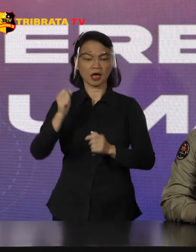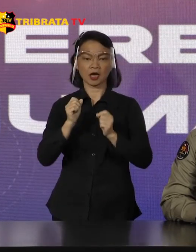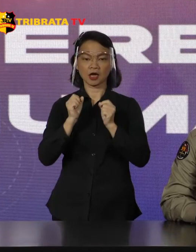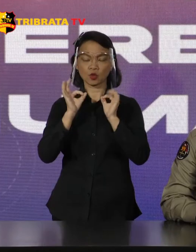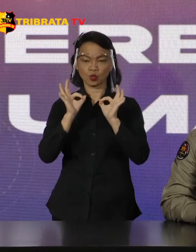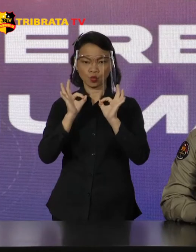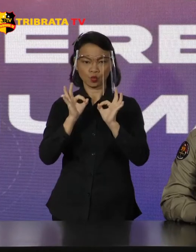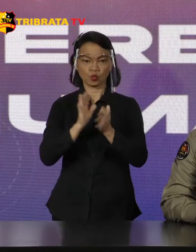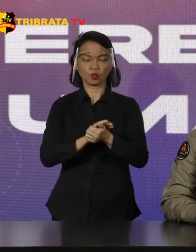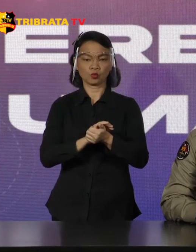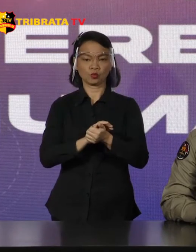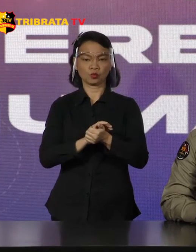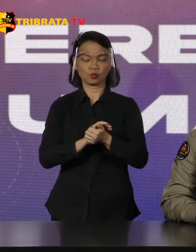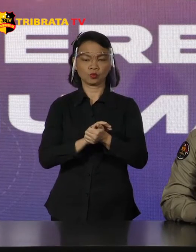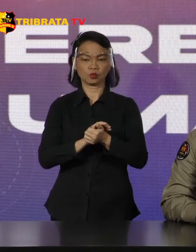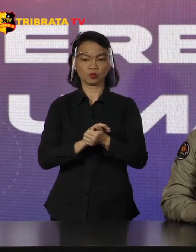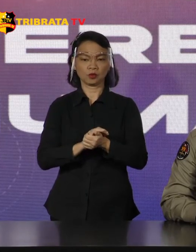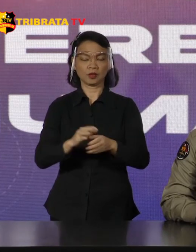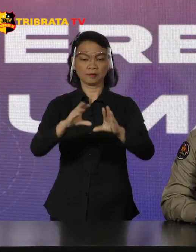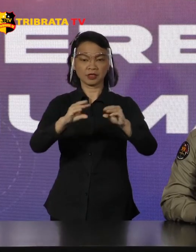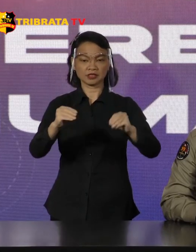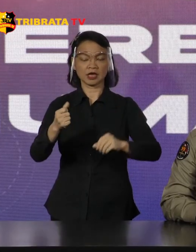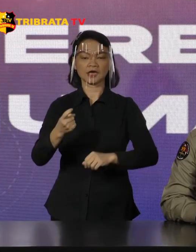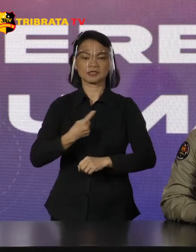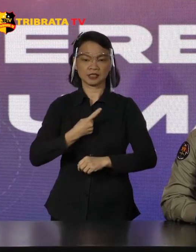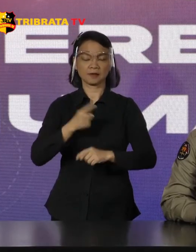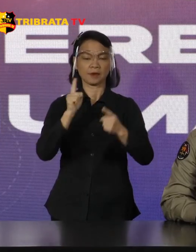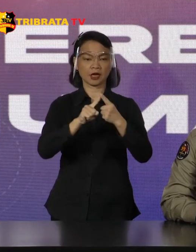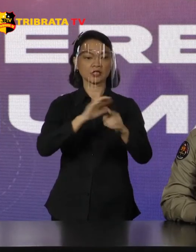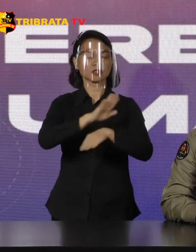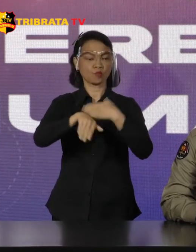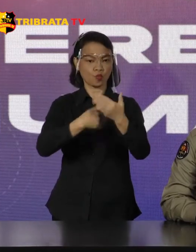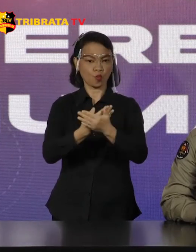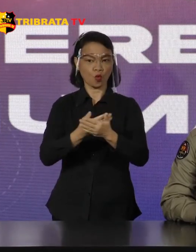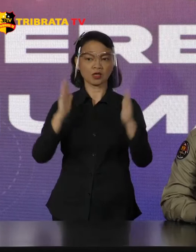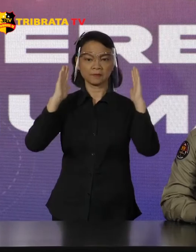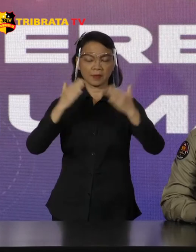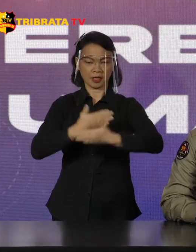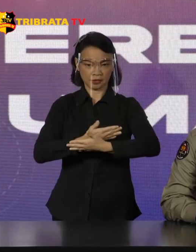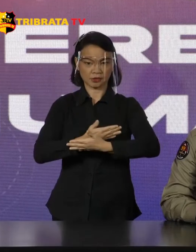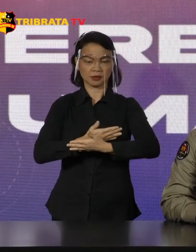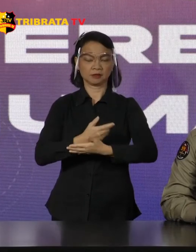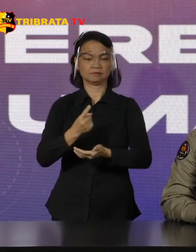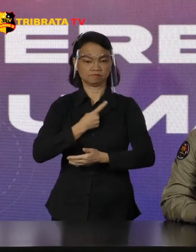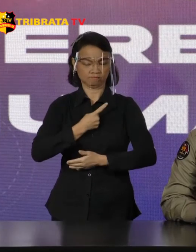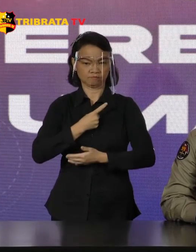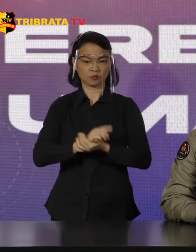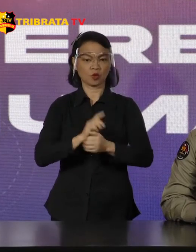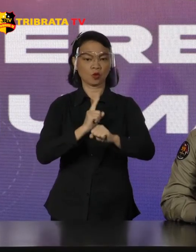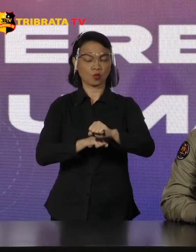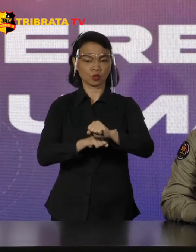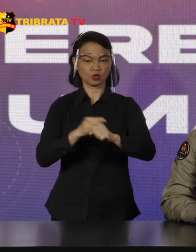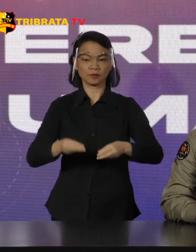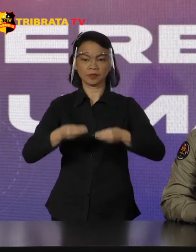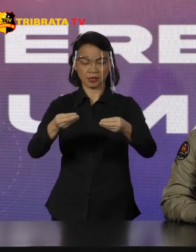Kewirausahaan kepada seluruh anggota Jemaah Islamia Dengan harapan ketika diberikan